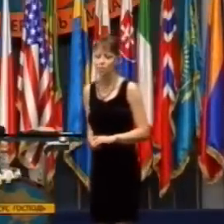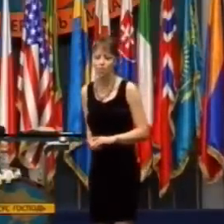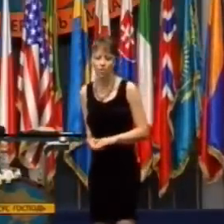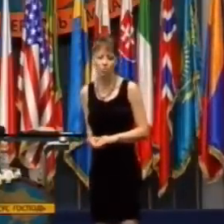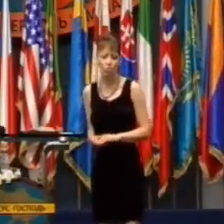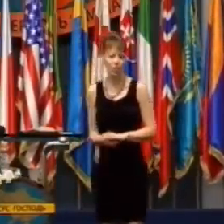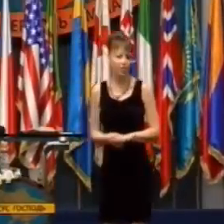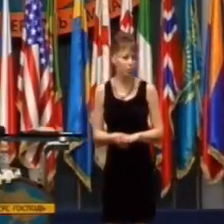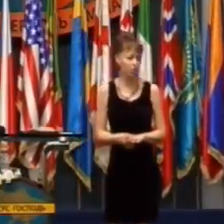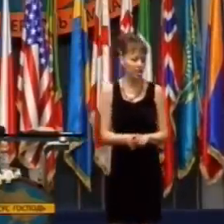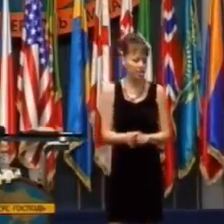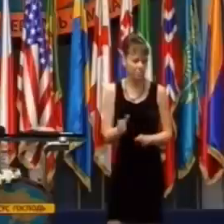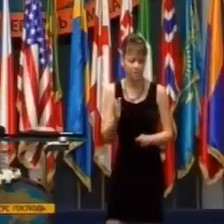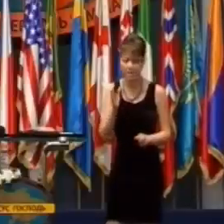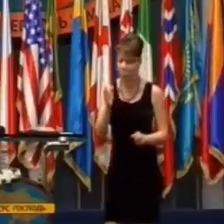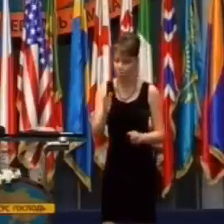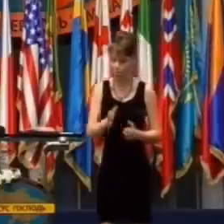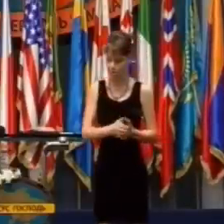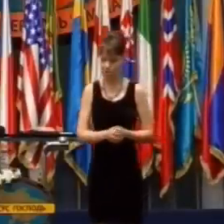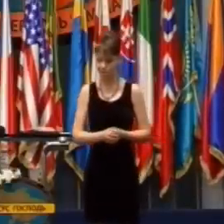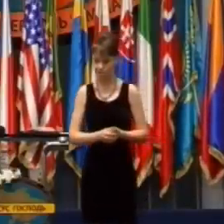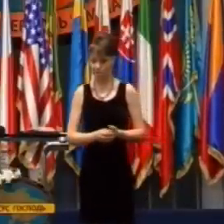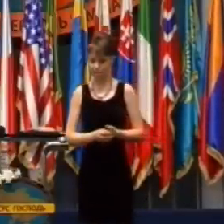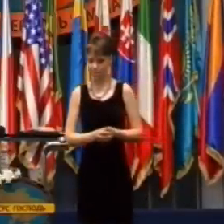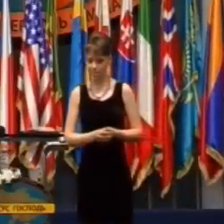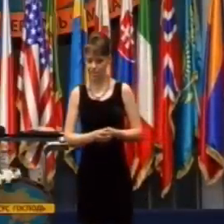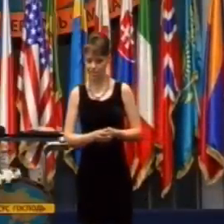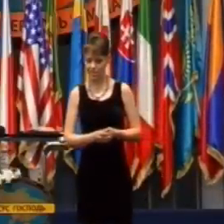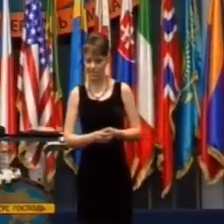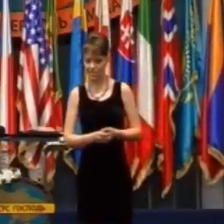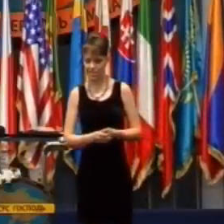Dnes väčšina kresťanov chce byť ostrelovačmi.